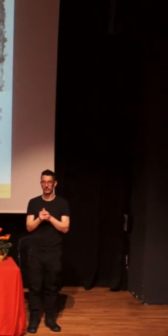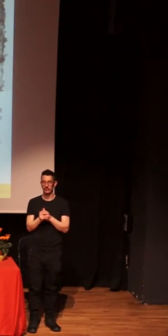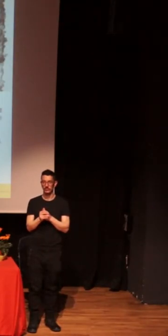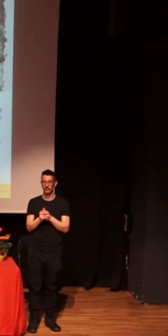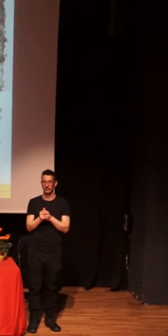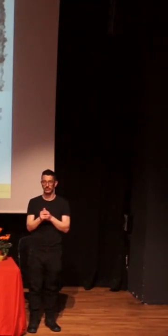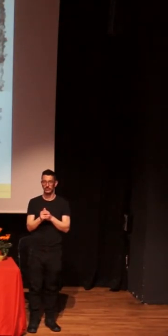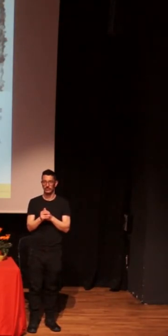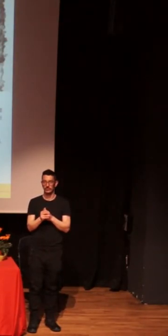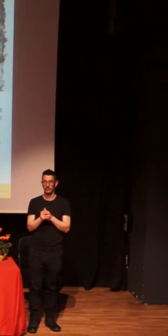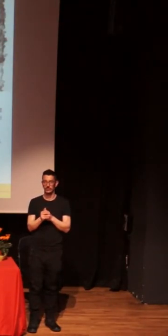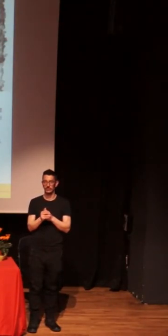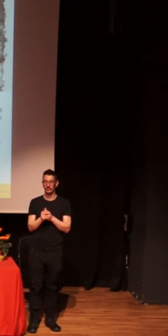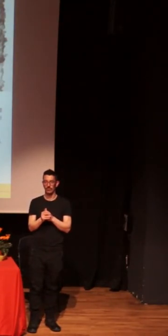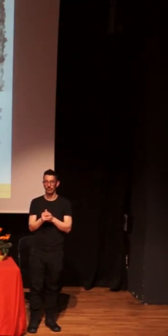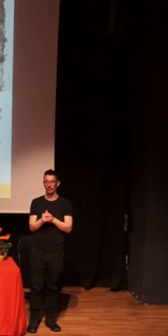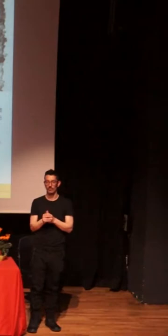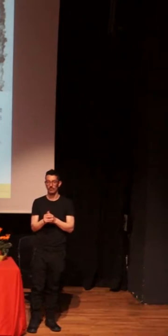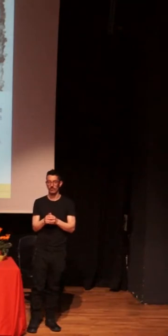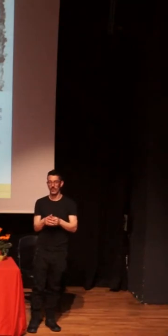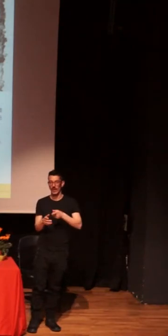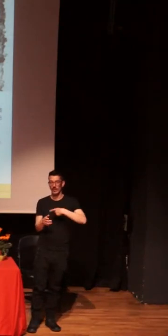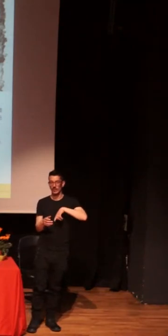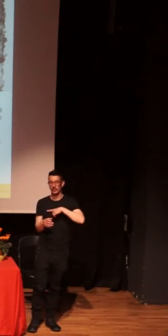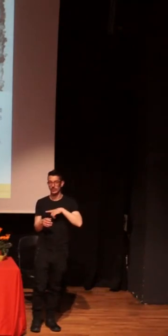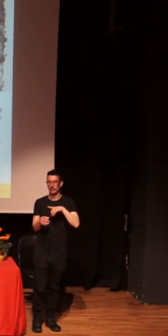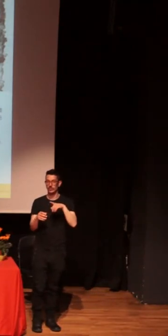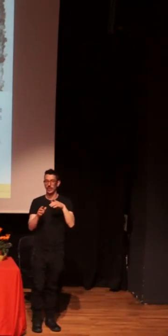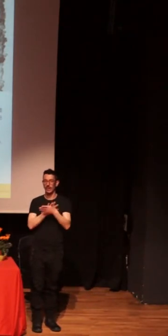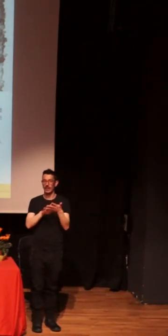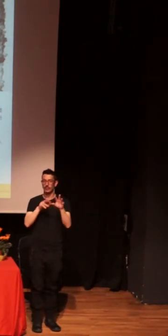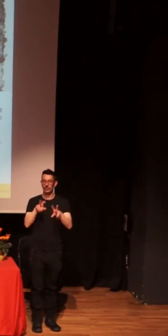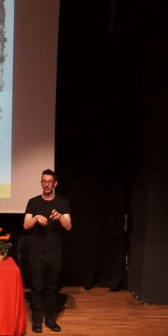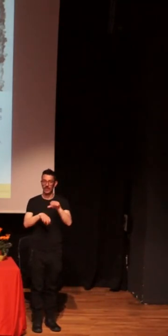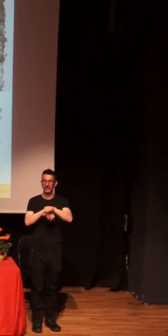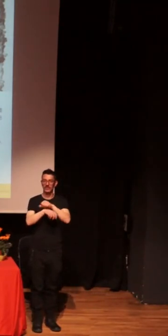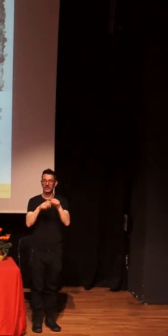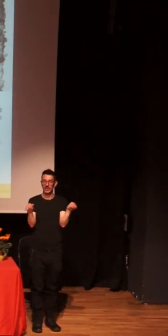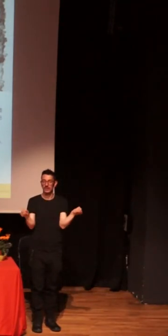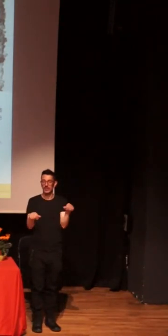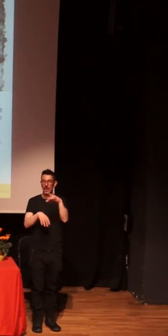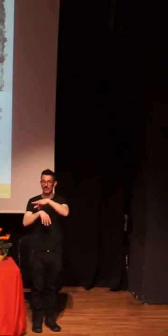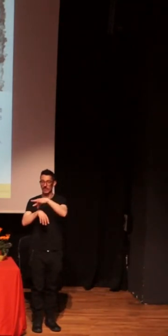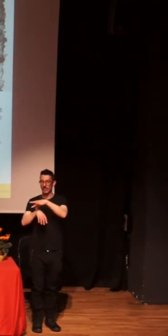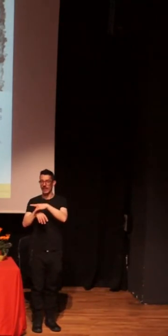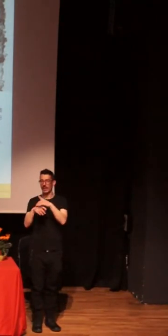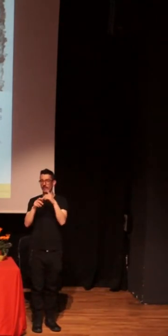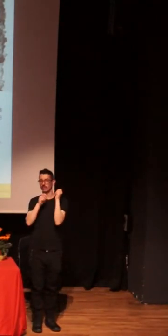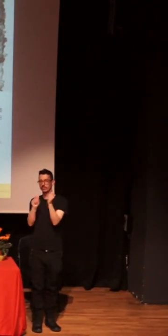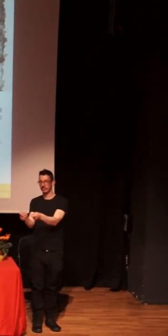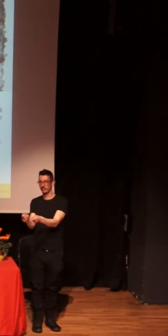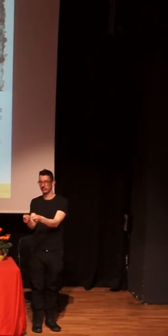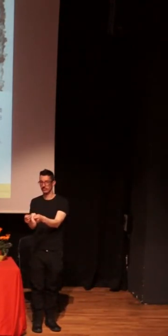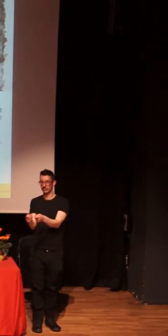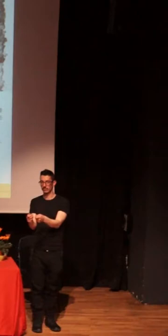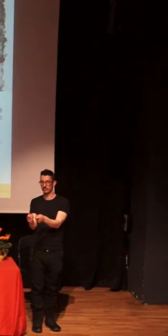Y claro, pues hablamos de estigma en relación a la enfermedad, pues porque las enfermedades van más allá de lo que son las entidades físicas. Todas las